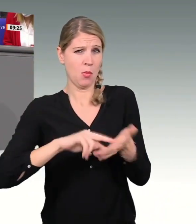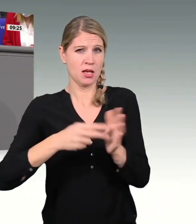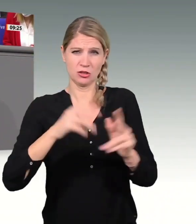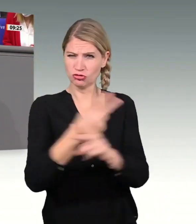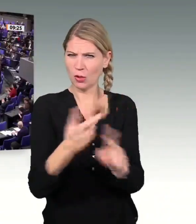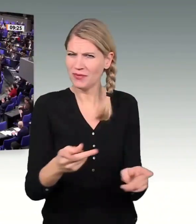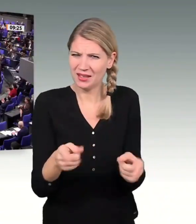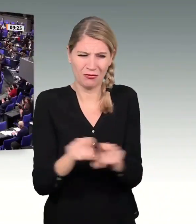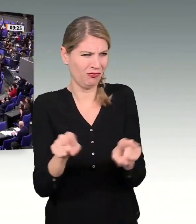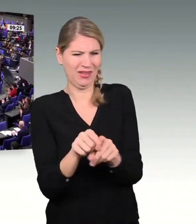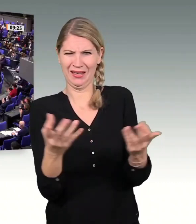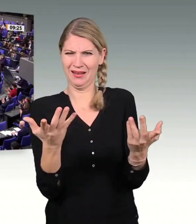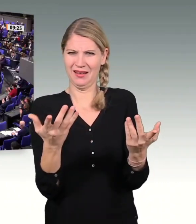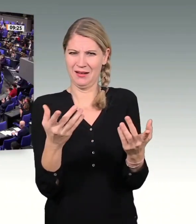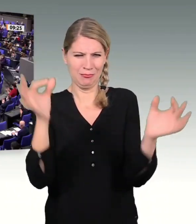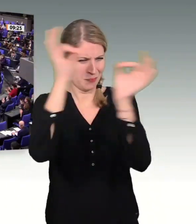abnehmen?